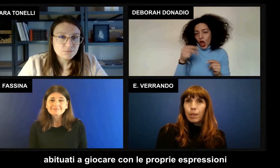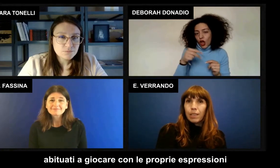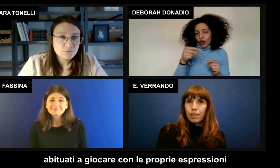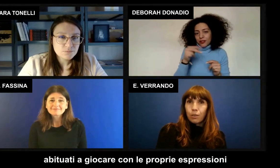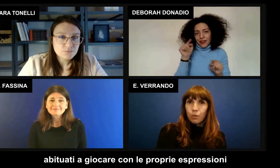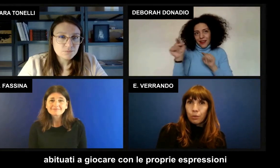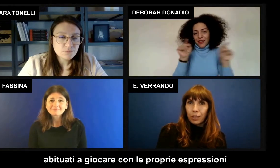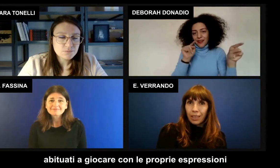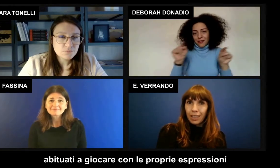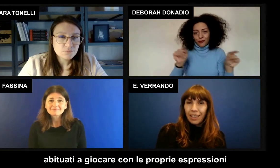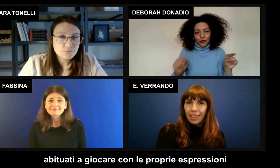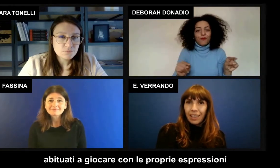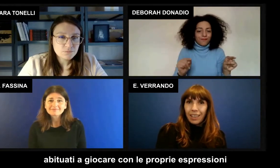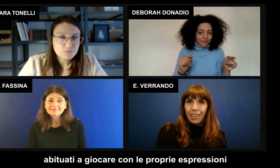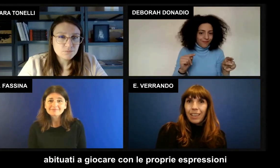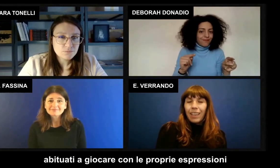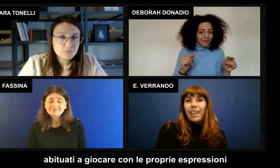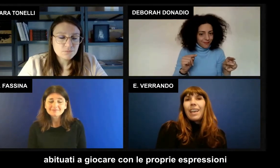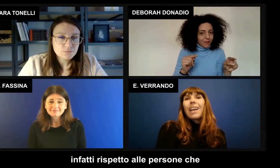espressioni.